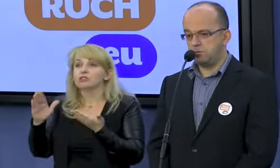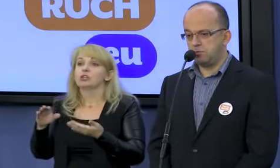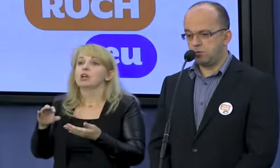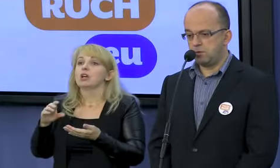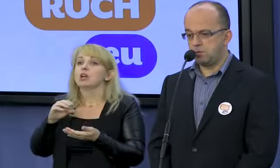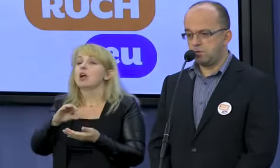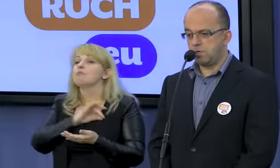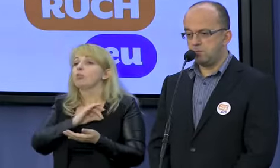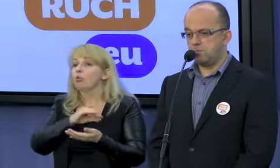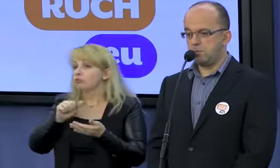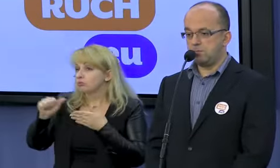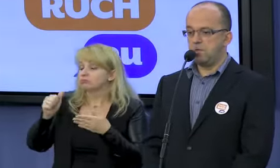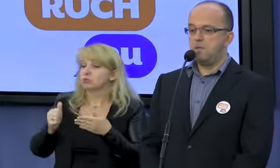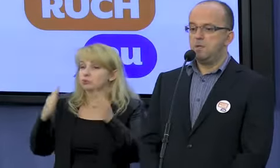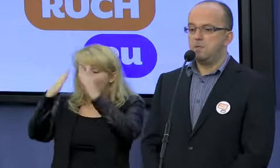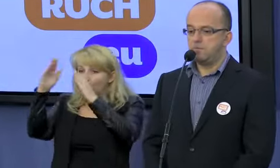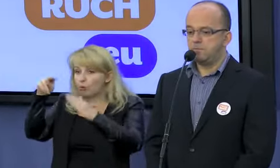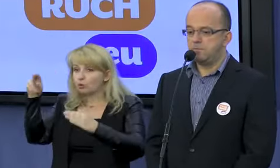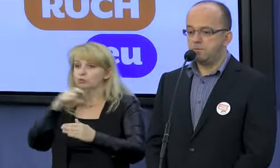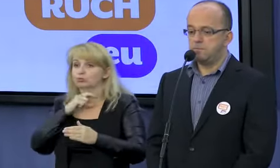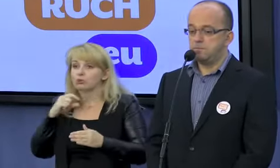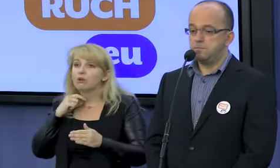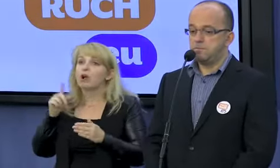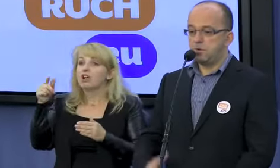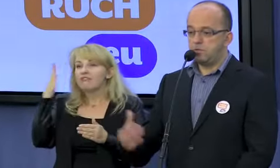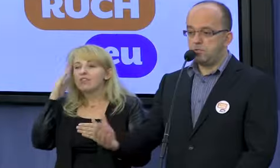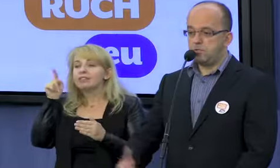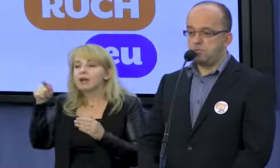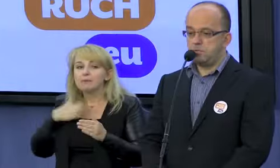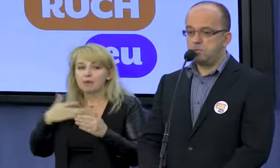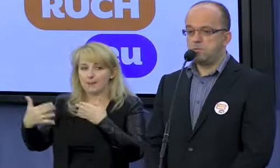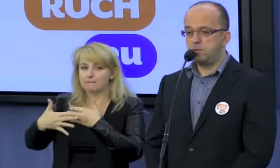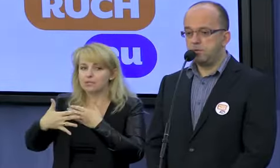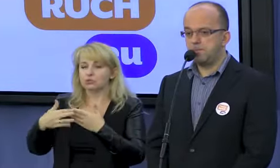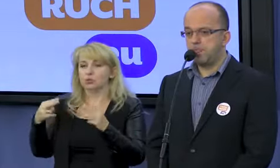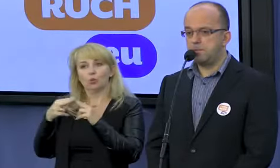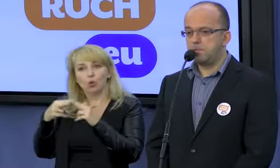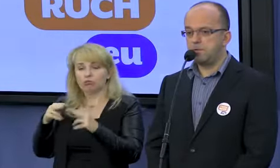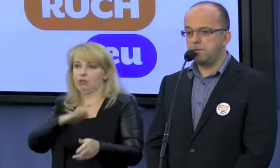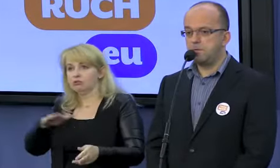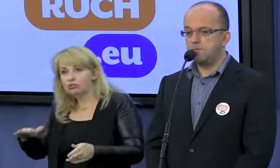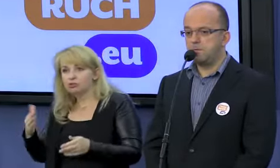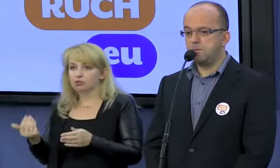do kościoła, do seminarium, aby tam w gronie dzieci swoje